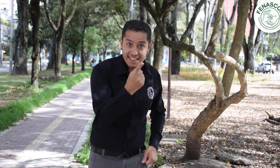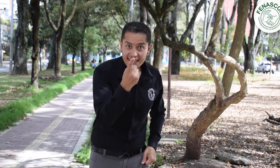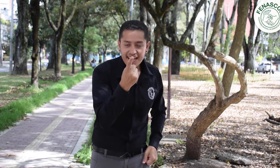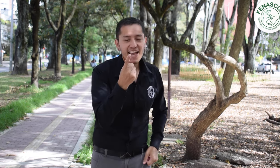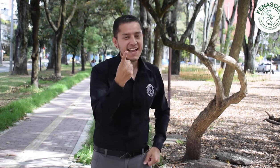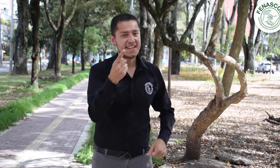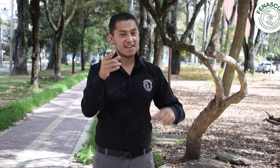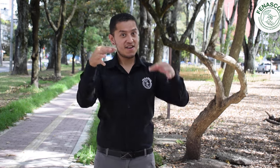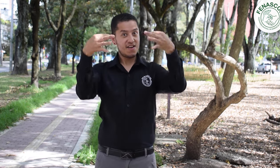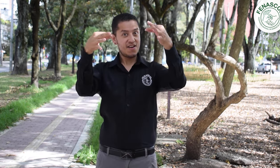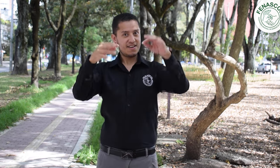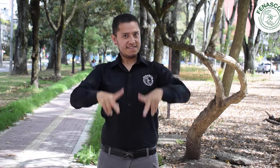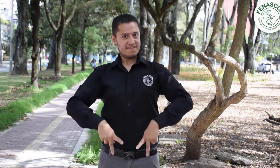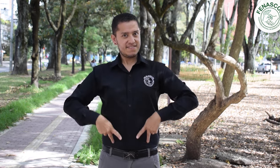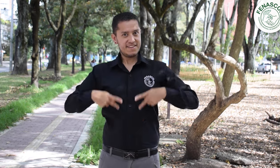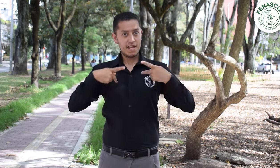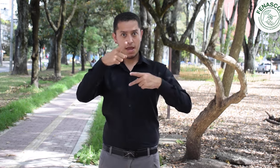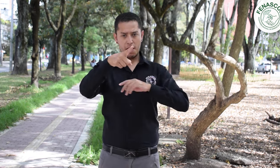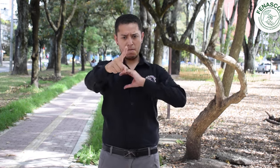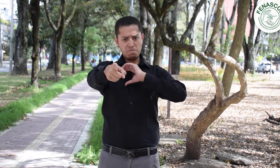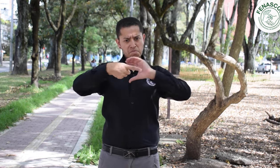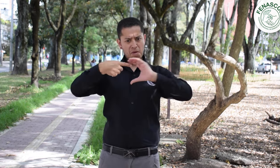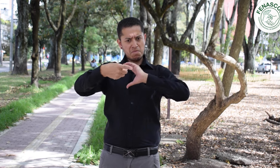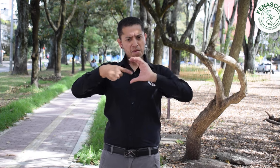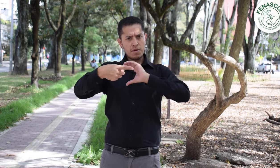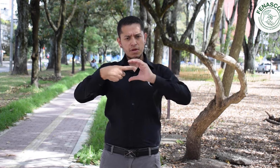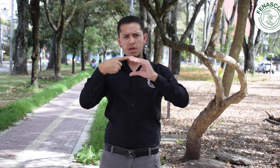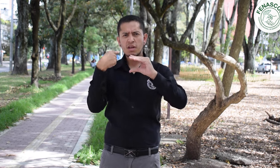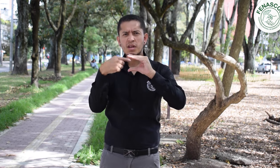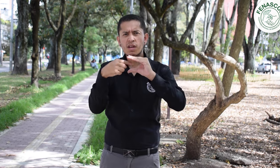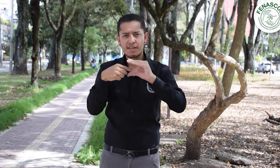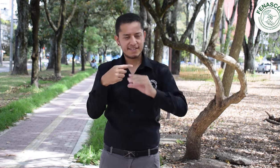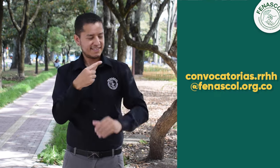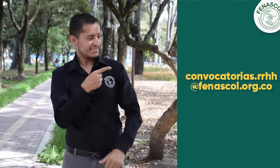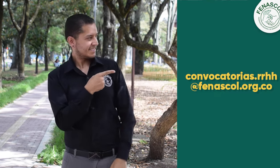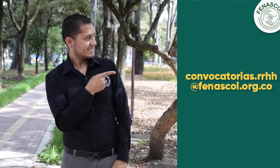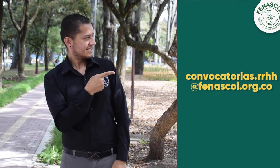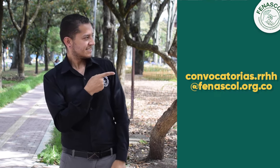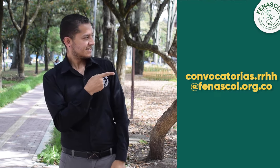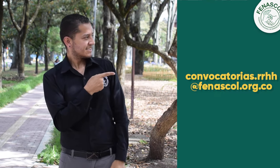Envíanos tu hoja de vida a este correo.